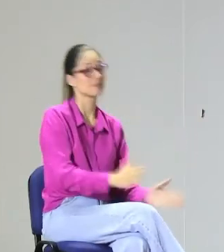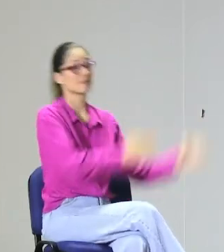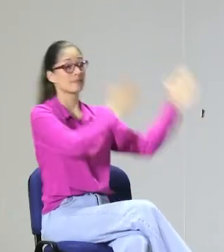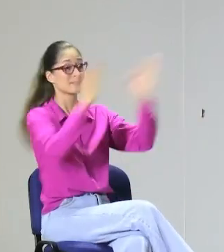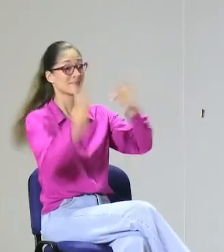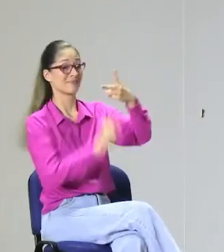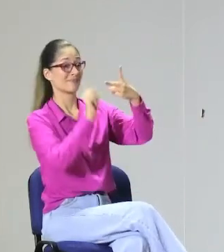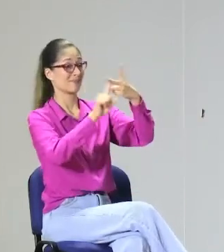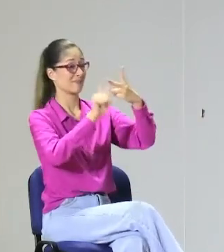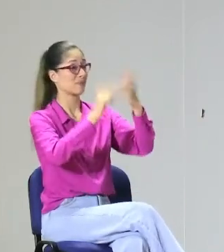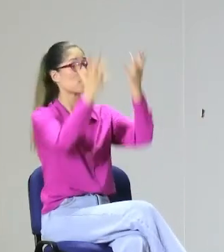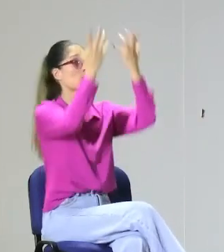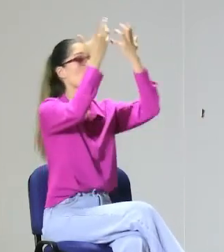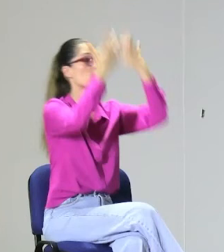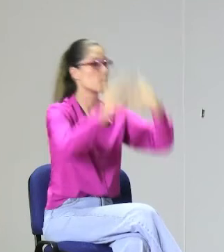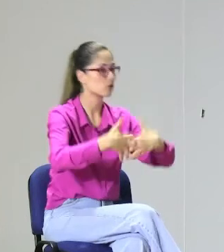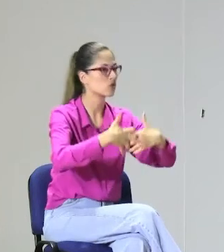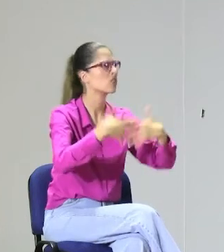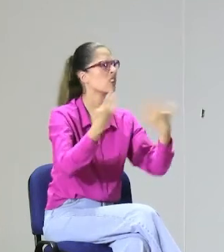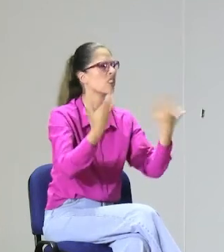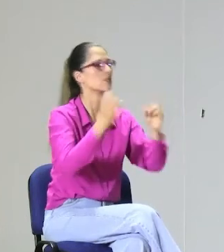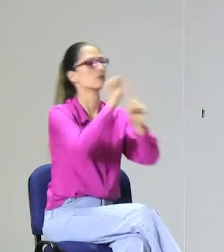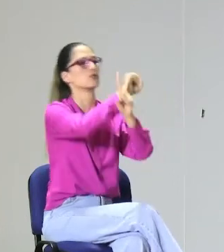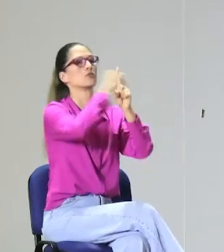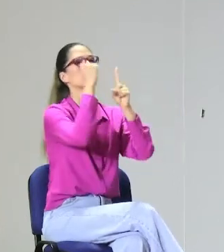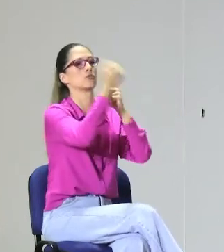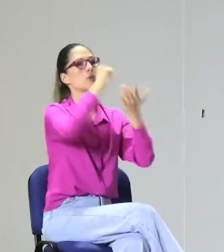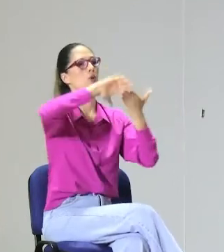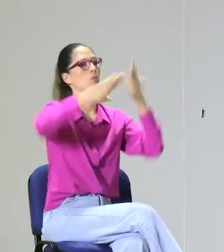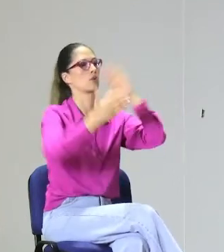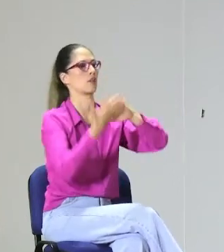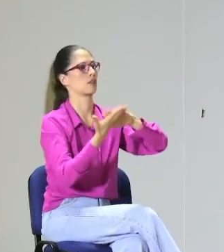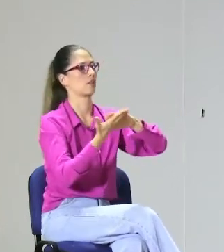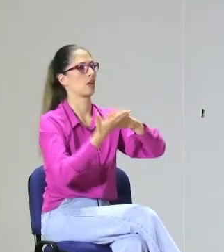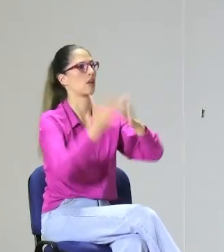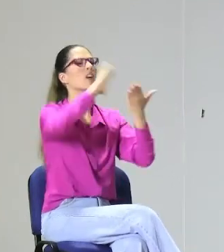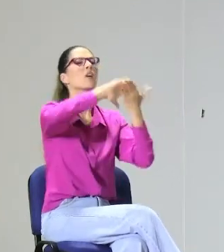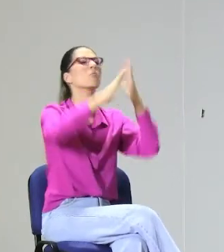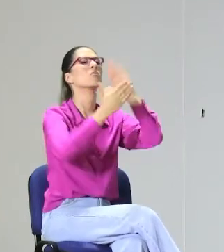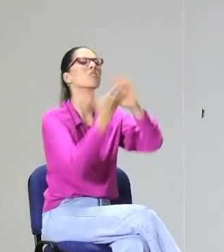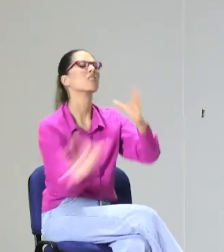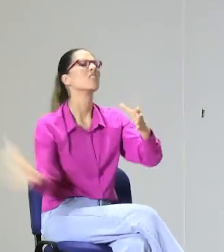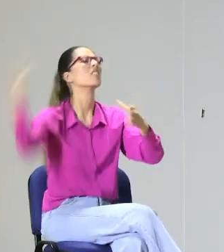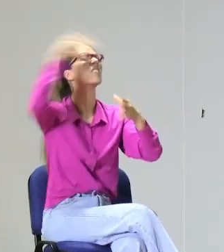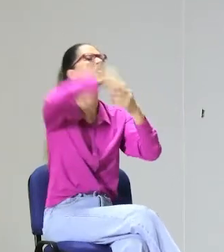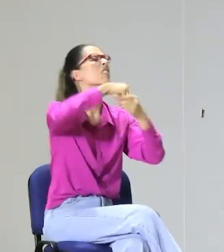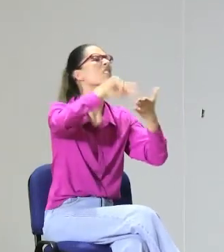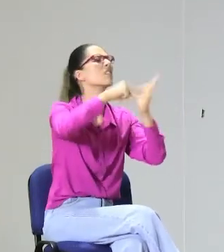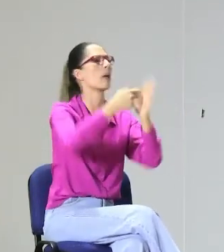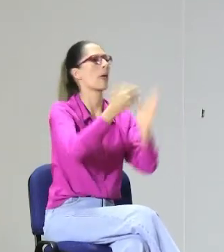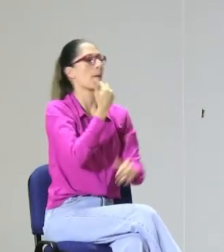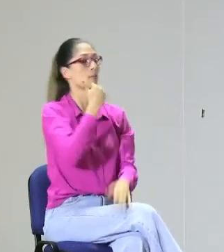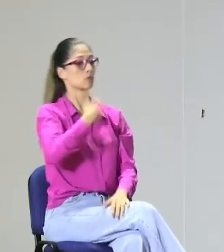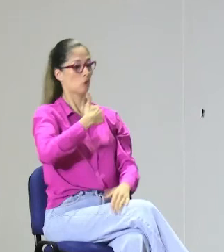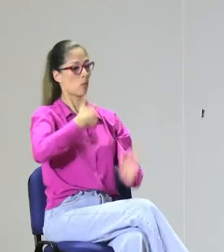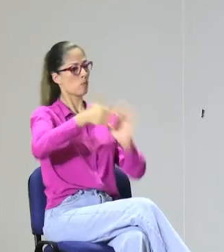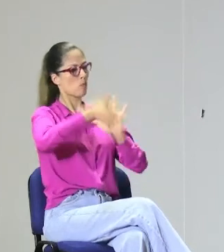todo, aporten a la comunicación y a esos aspectos lingüísticos. Dentro de sus funciones también es